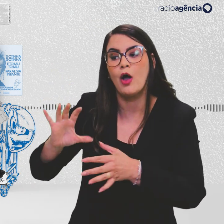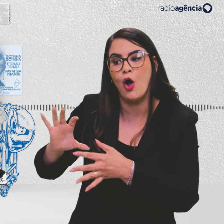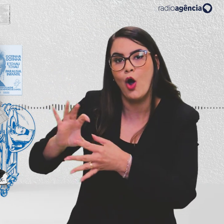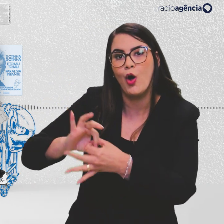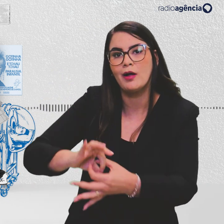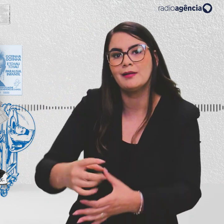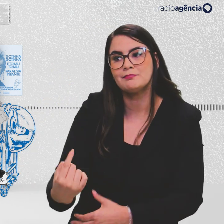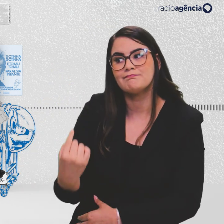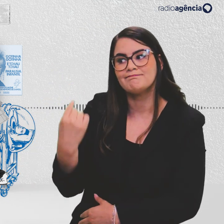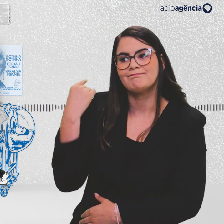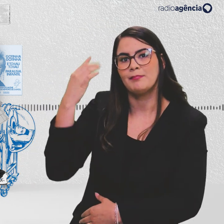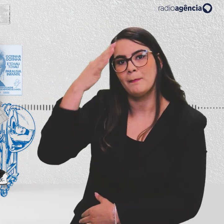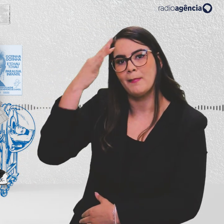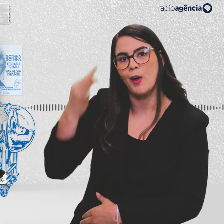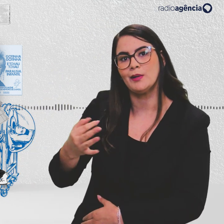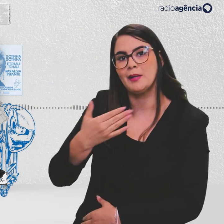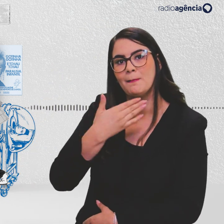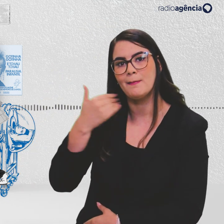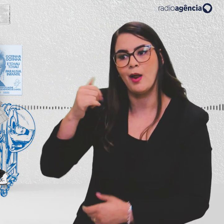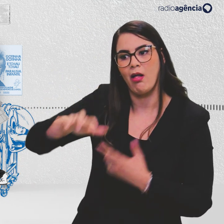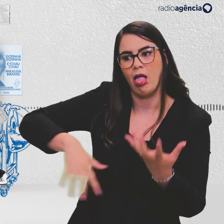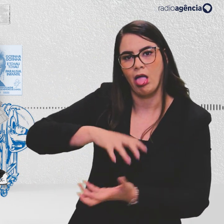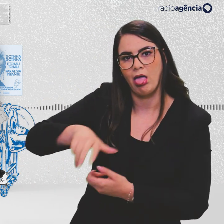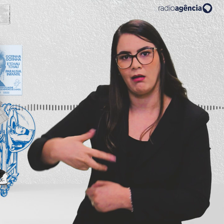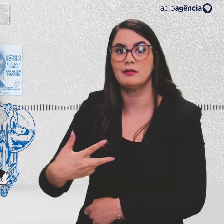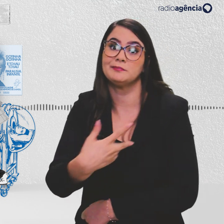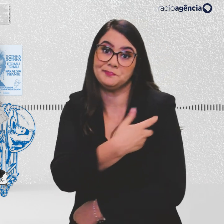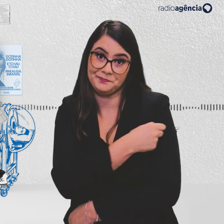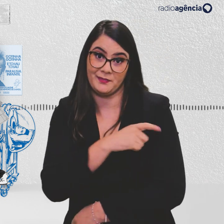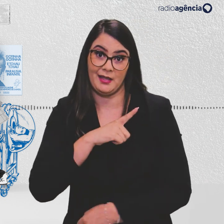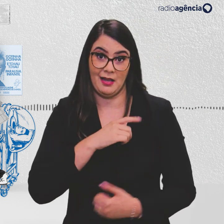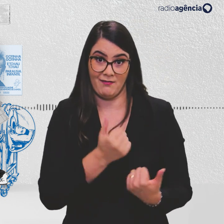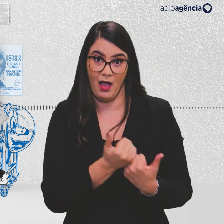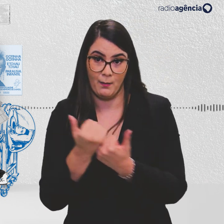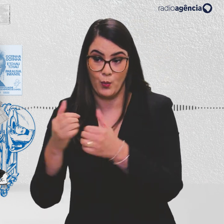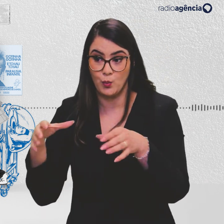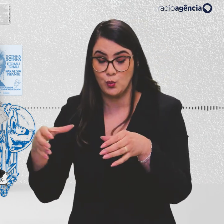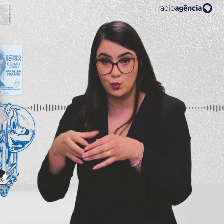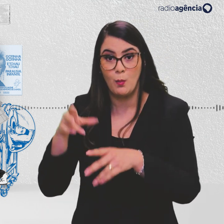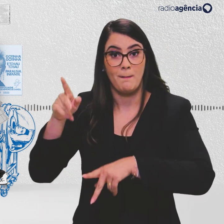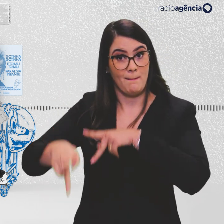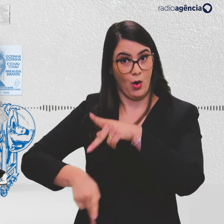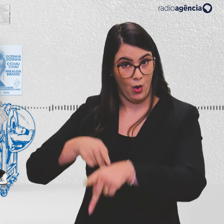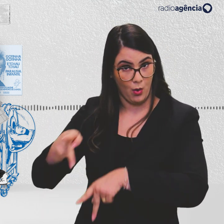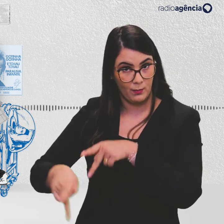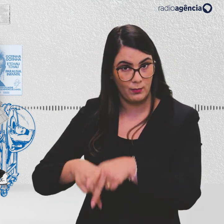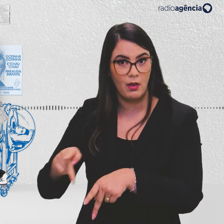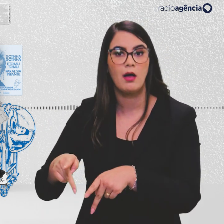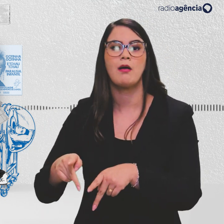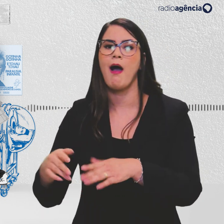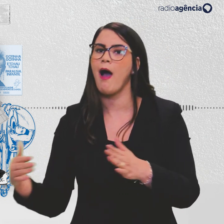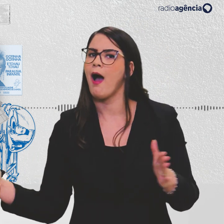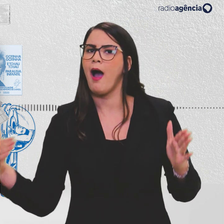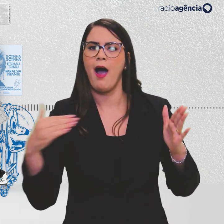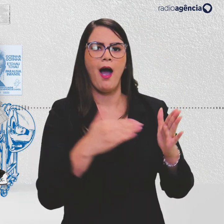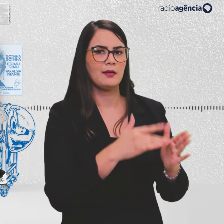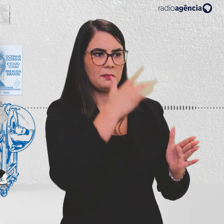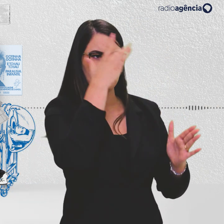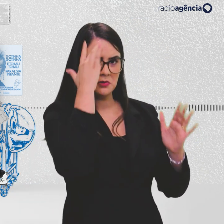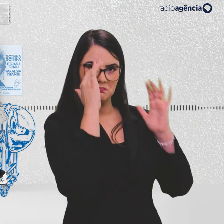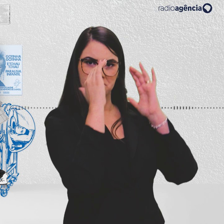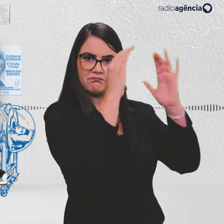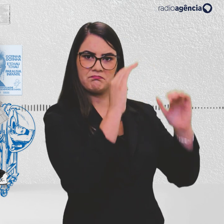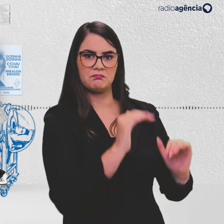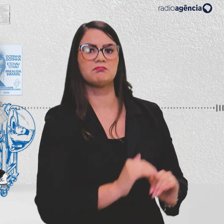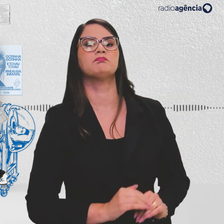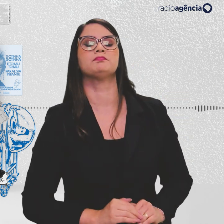época para entender melhor a revolta da vacina. Ela teve o apoio das classes mais populares a intelectuais respeitados como Rui